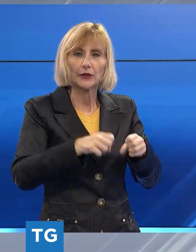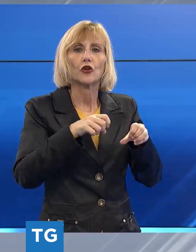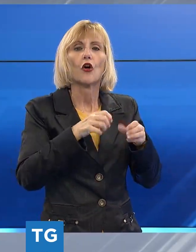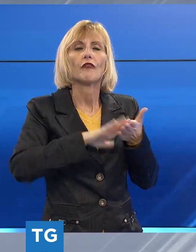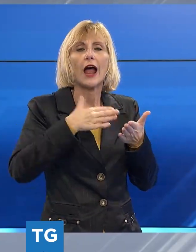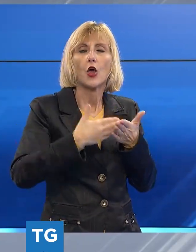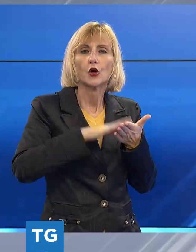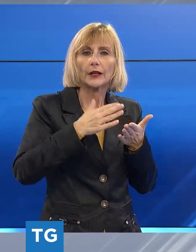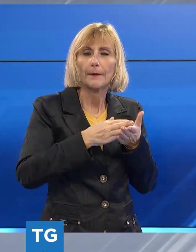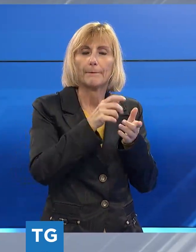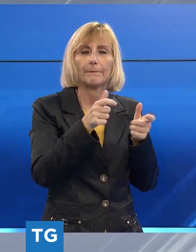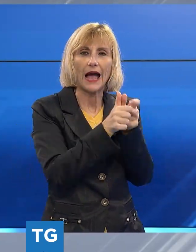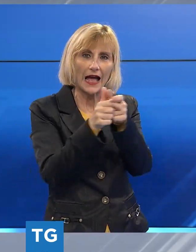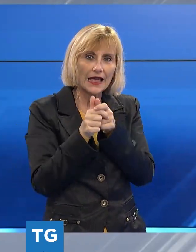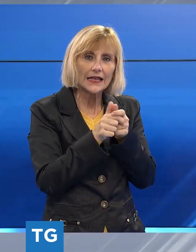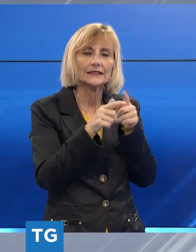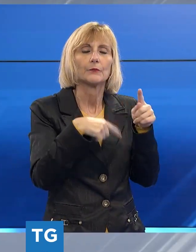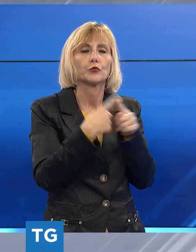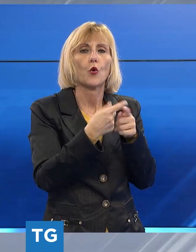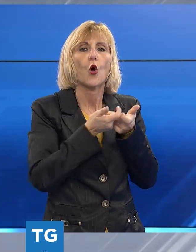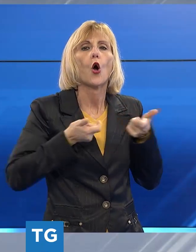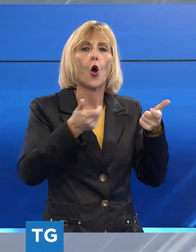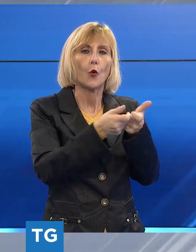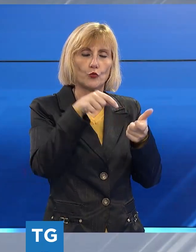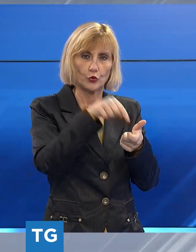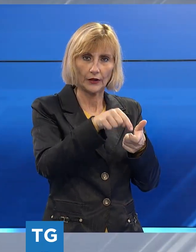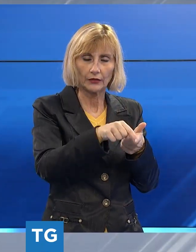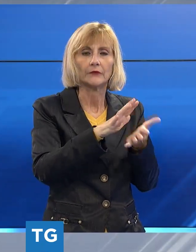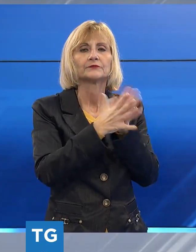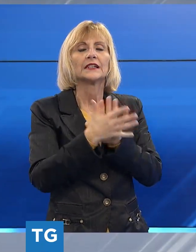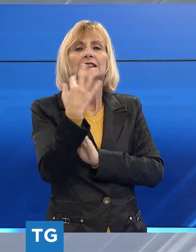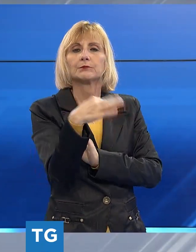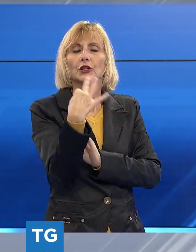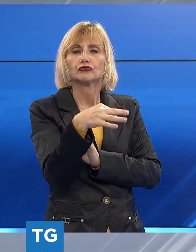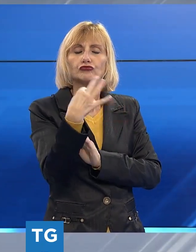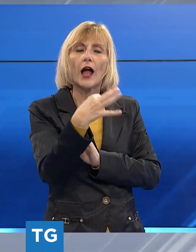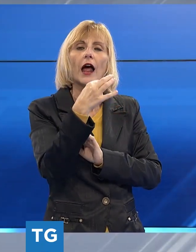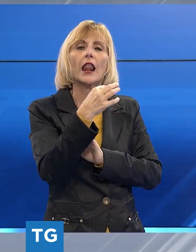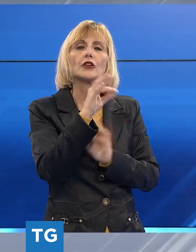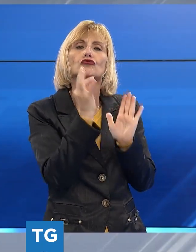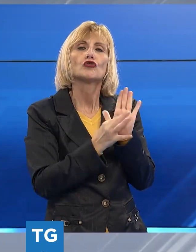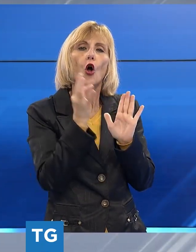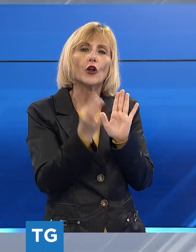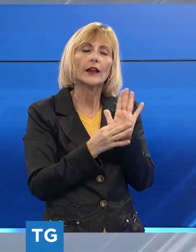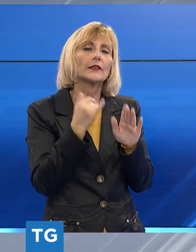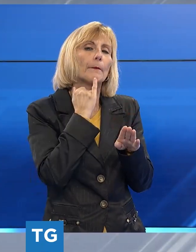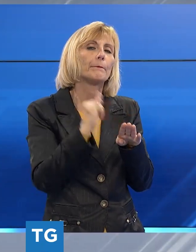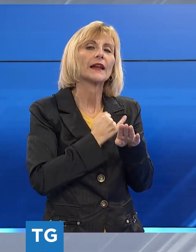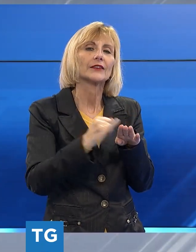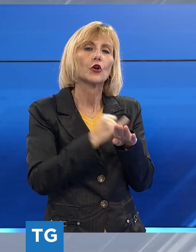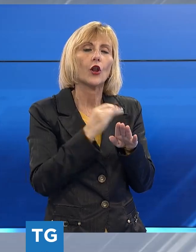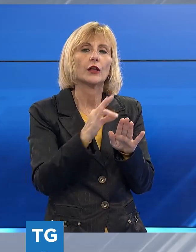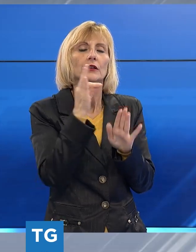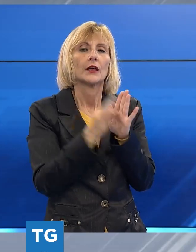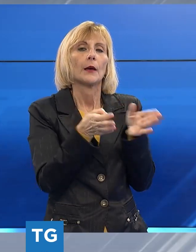paesi, valorizzare le proprie comunità e rendere speciali le giornate, e in particolare una giornata come questa